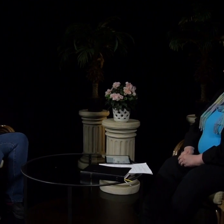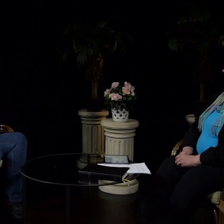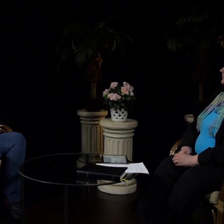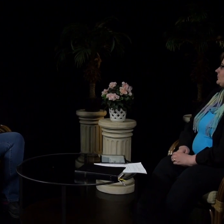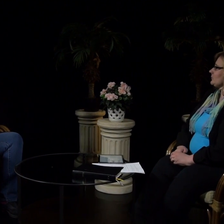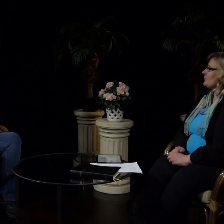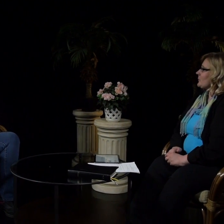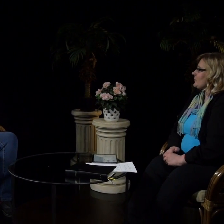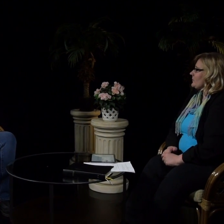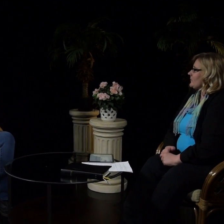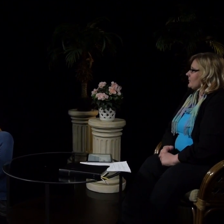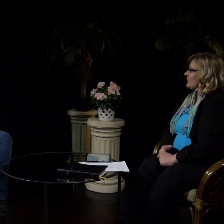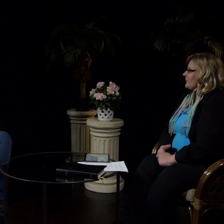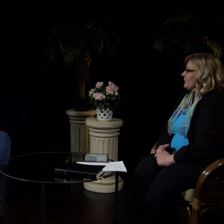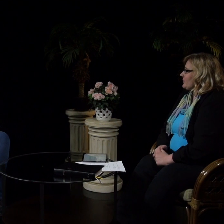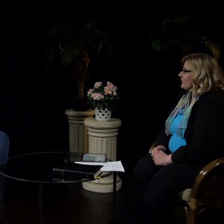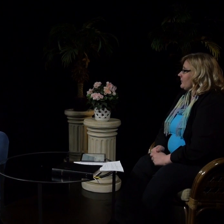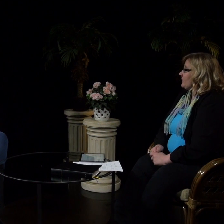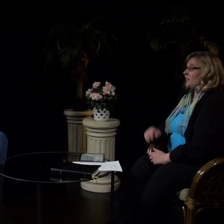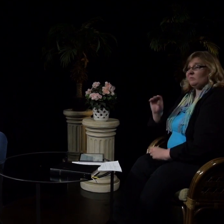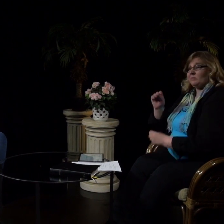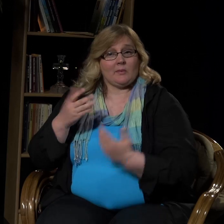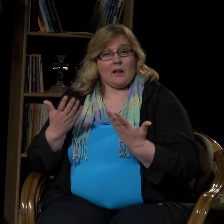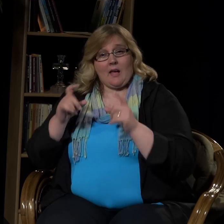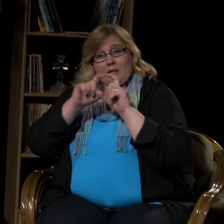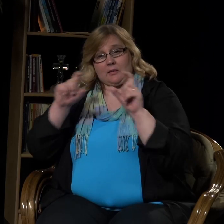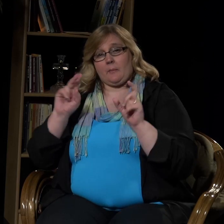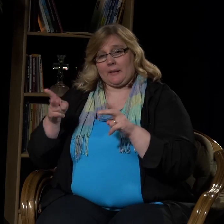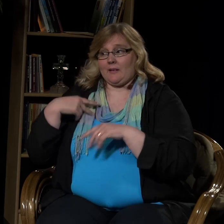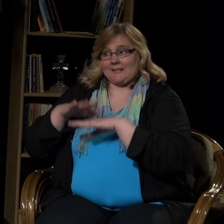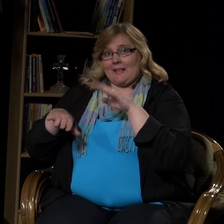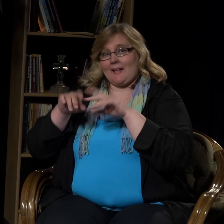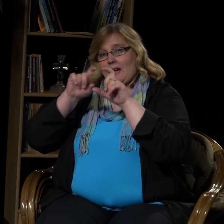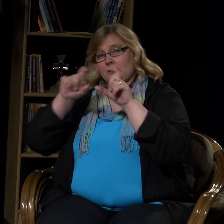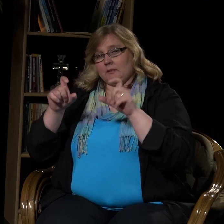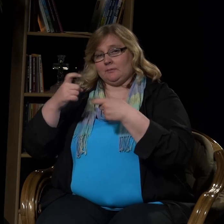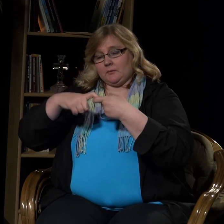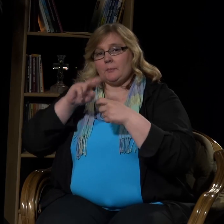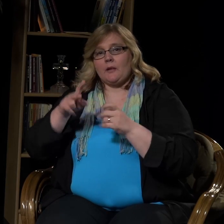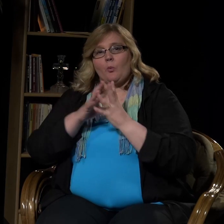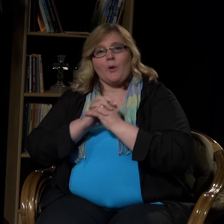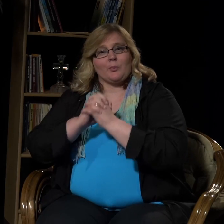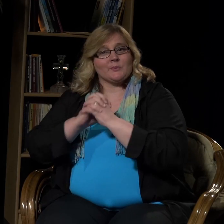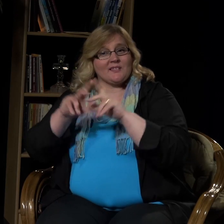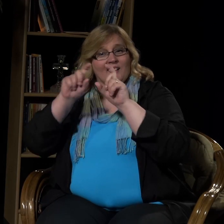Mikäs tänään meillä on aiheena? Tänään meillä on aiheenamme rukous.